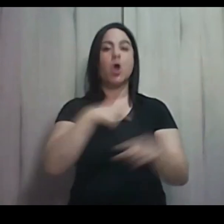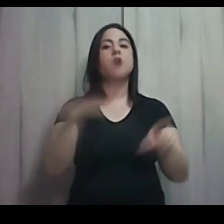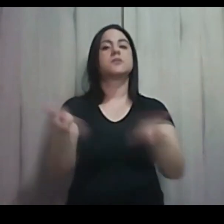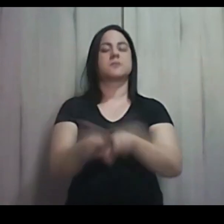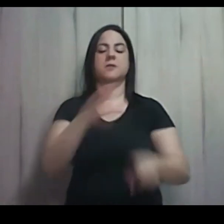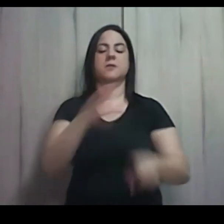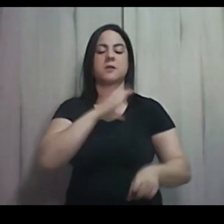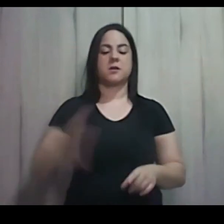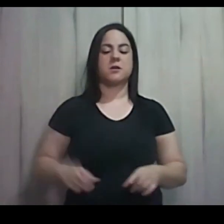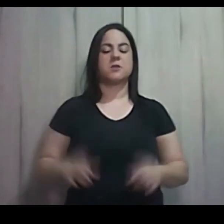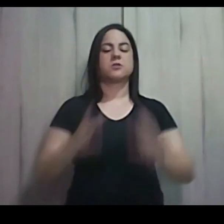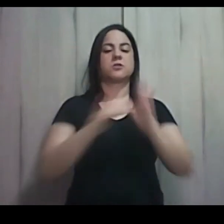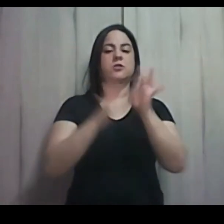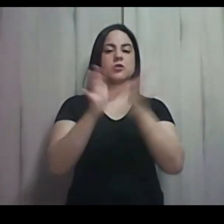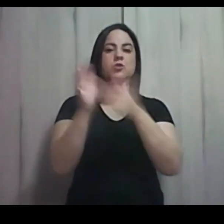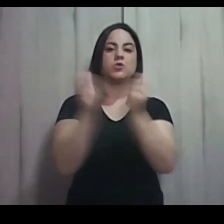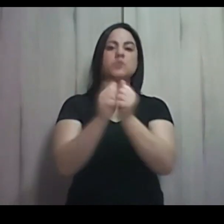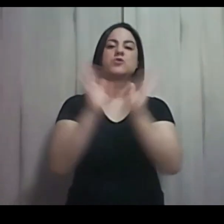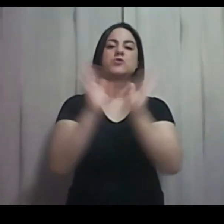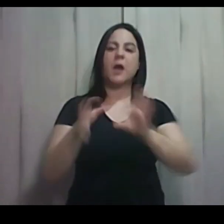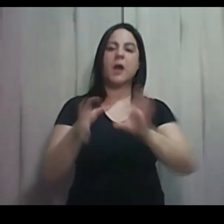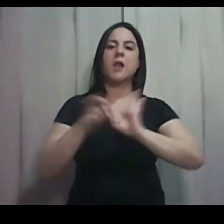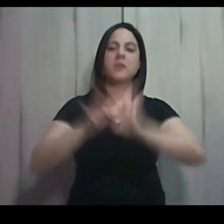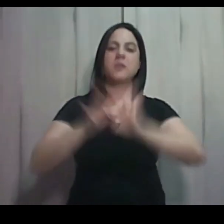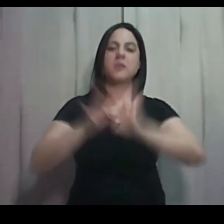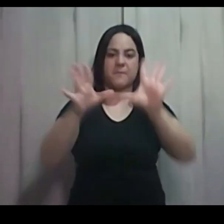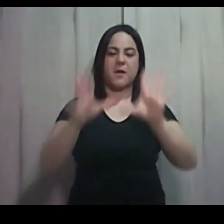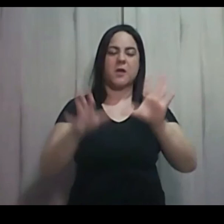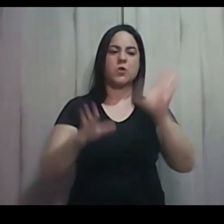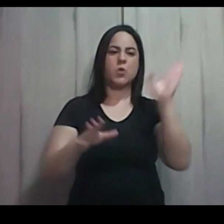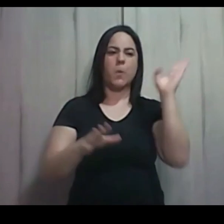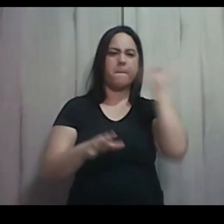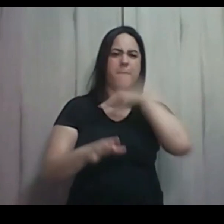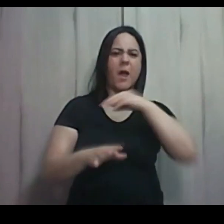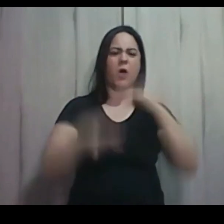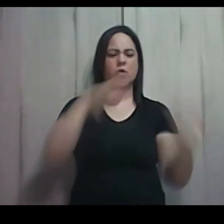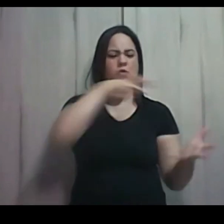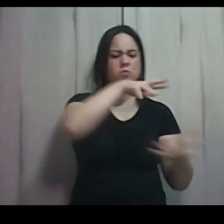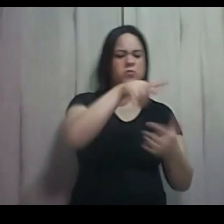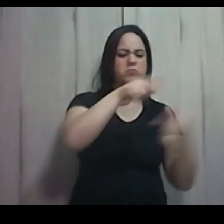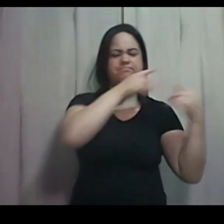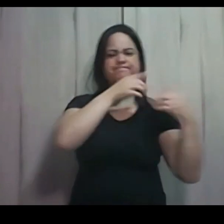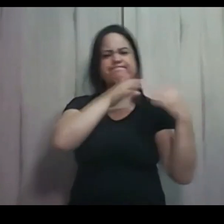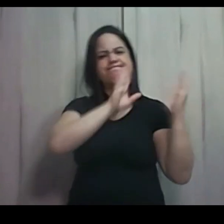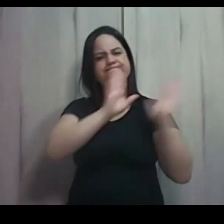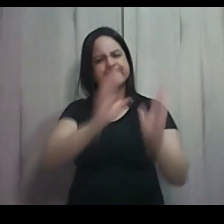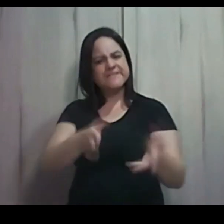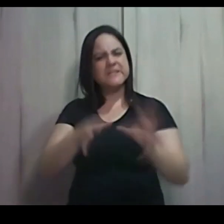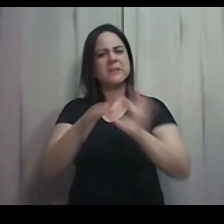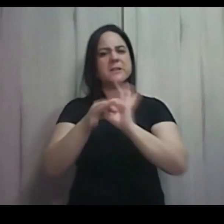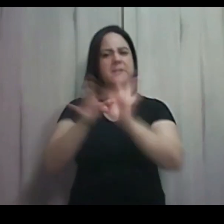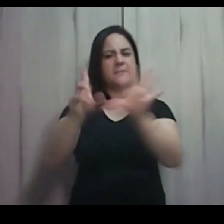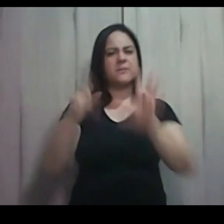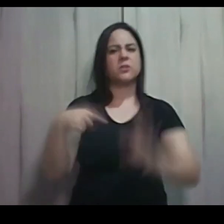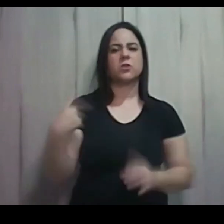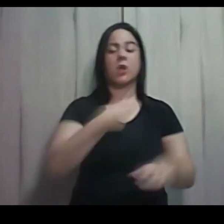fomos libertos da tirania do mal, da crueldade do pecado e agora somos salvos,